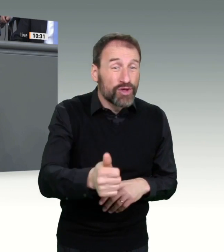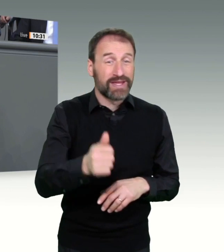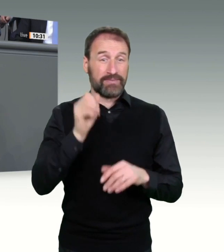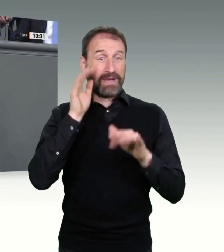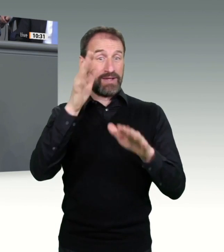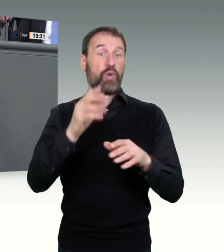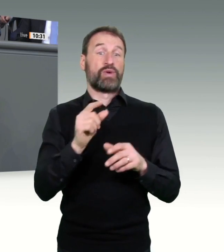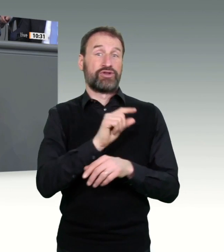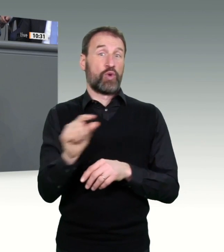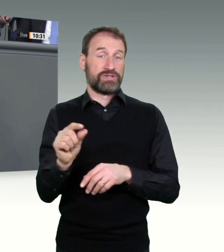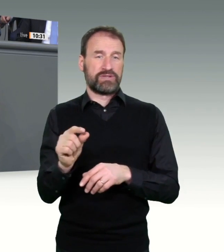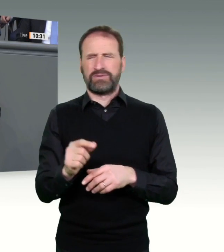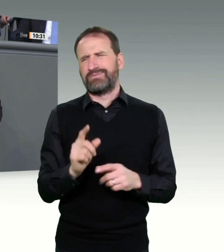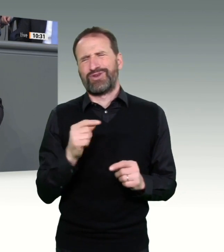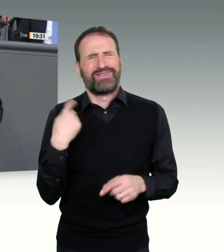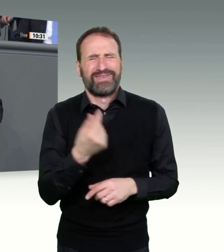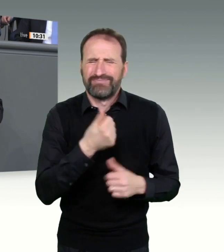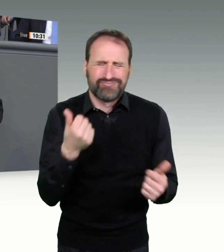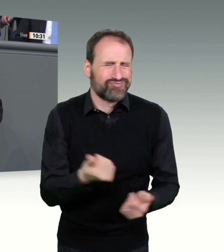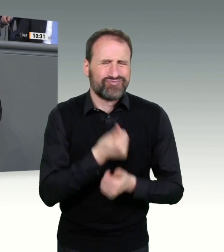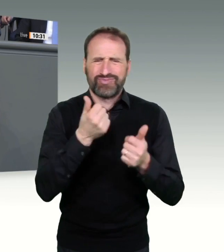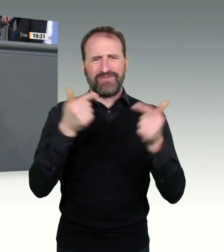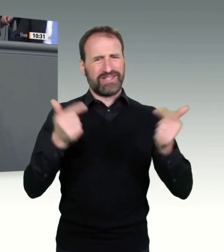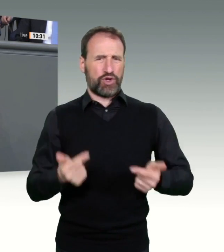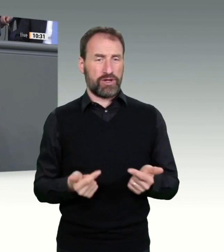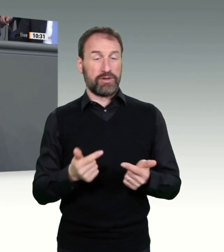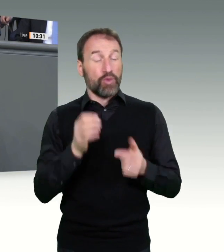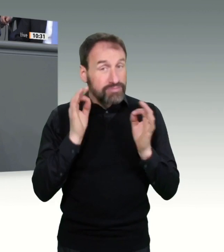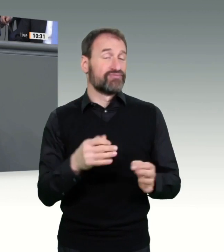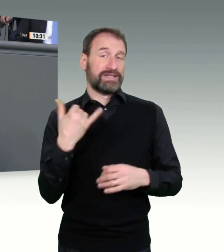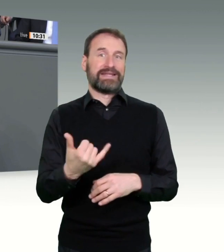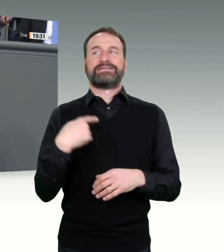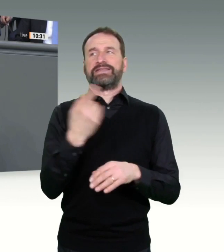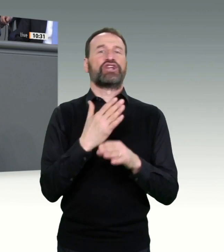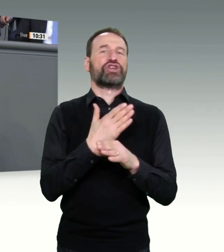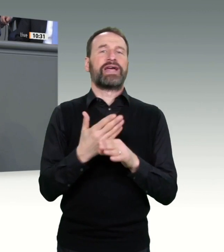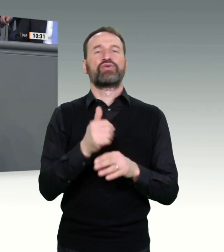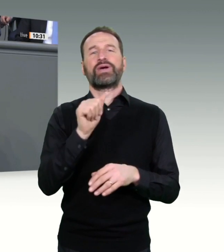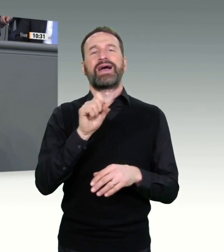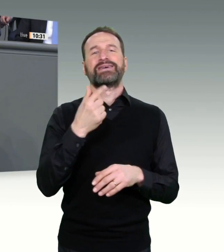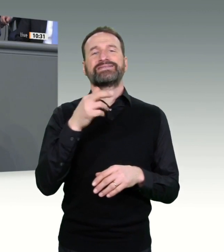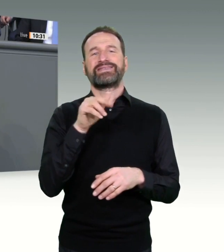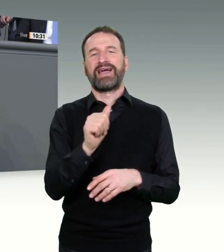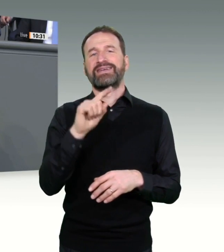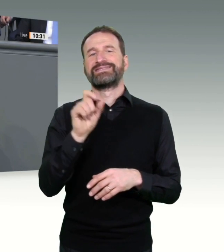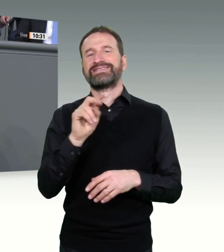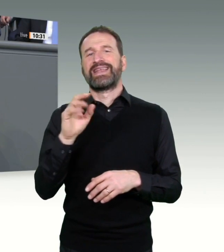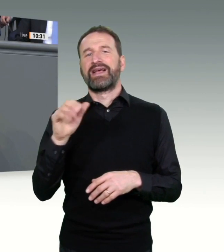jetzt doch auch für die 65-Jährigen und Älteren freizugeben. Ich glaube, das kann gelingen. Wir brauchen dazu jetzt